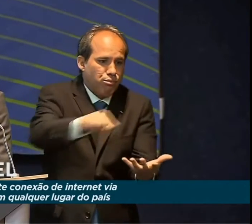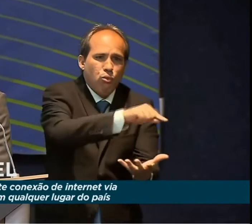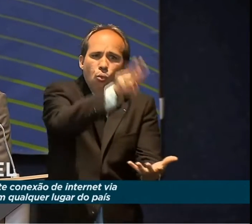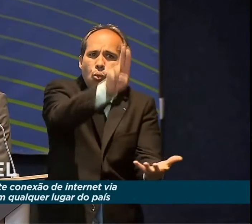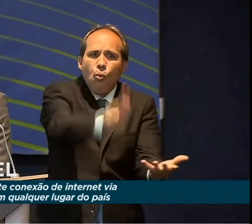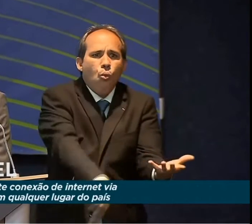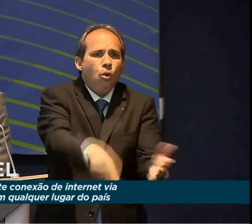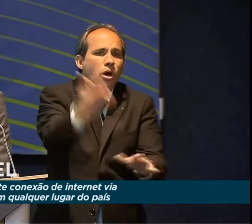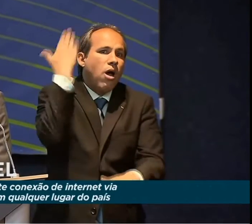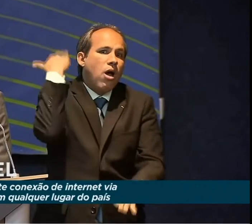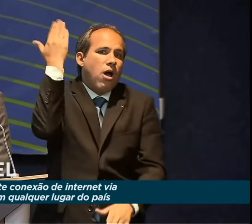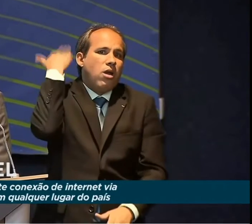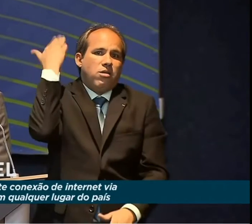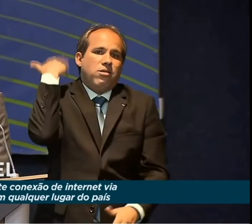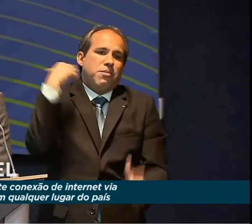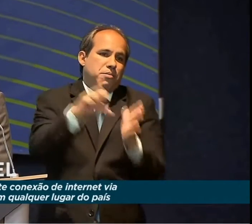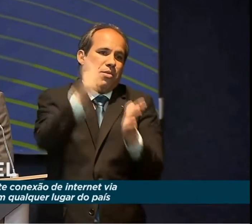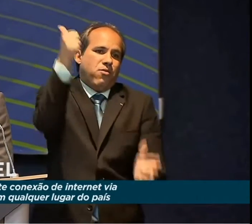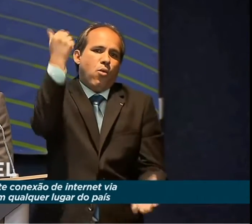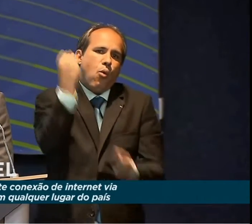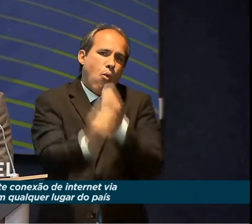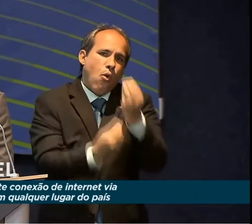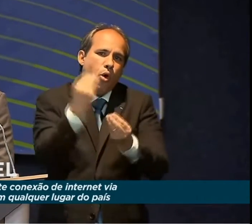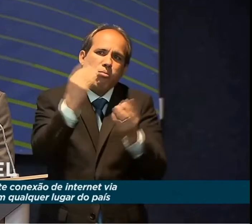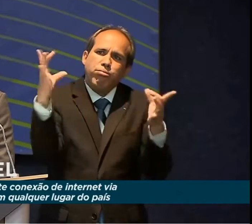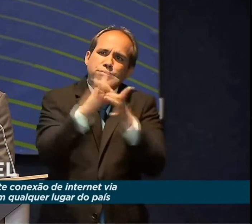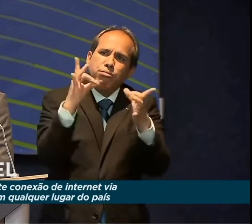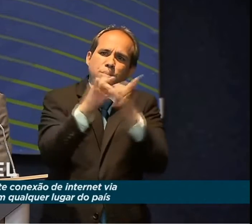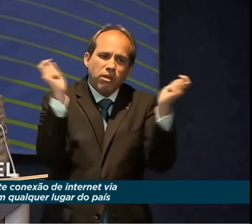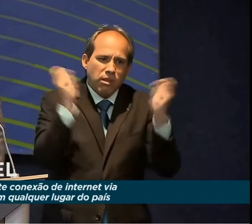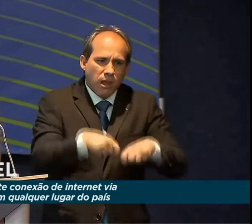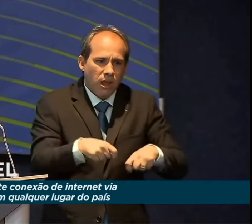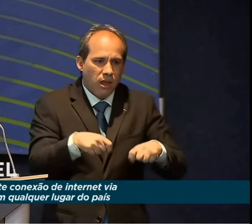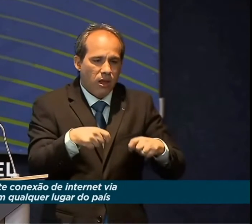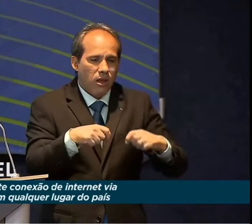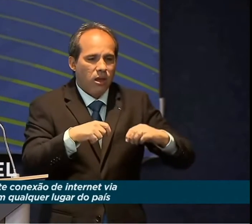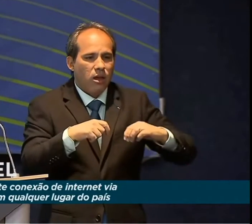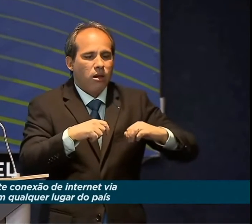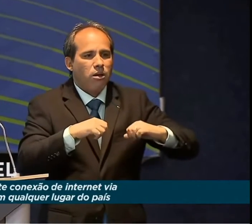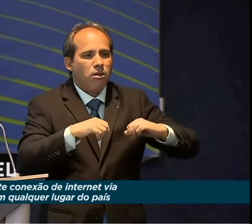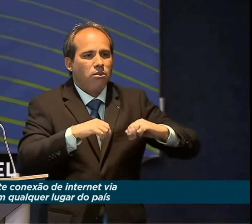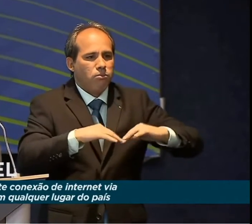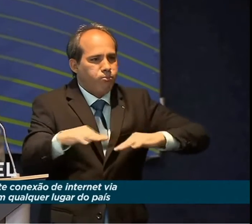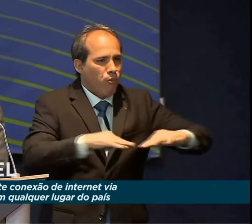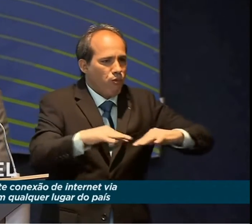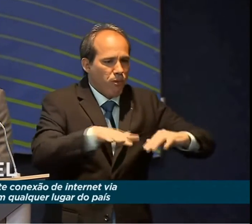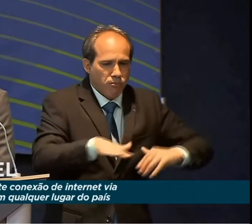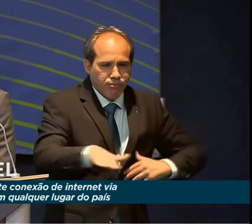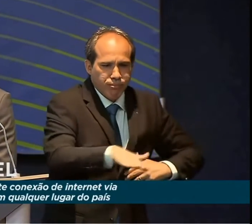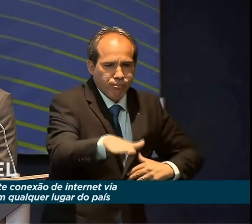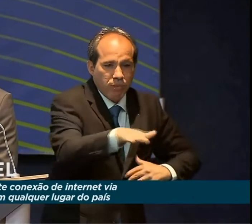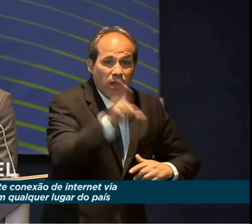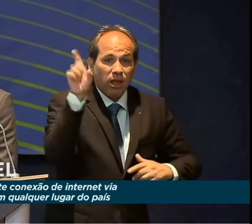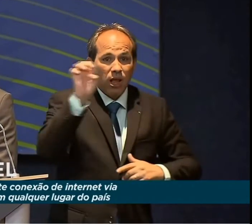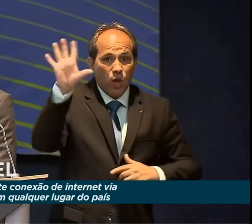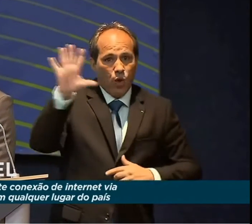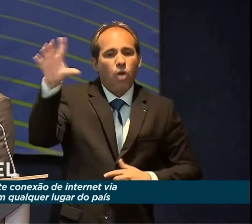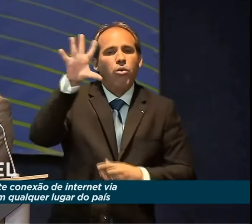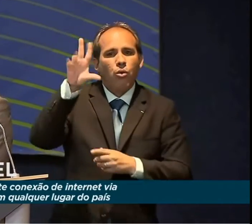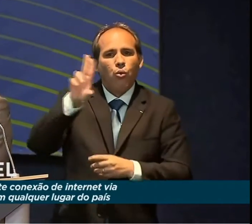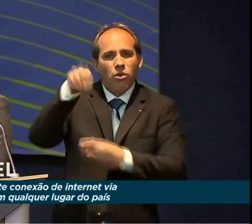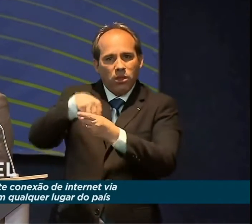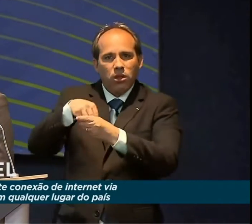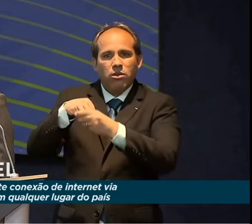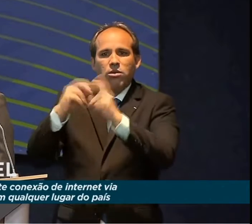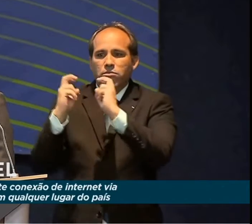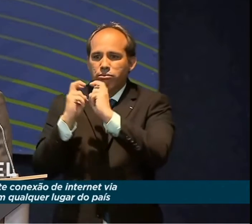para esse tipo de aplicação que é a mobilidade terrestre. Na Europa eles utilizam muito nos trens de alta velocidade, por isso pode